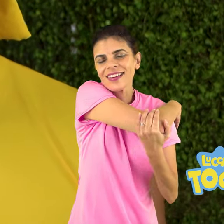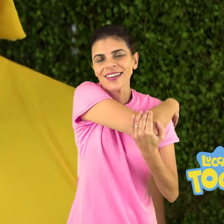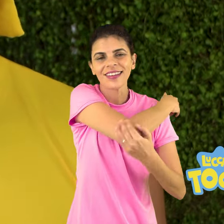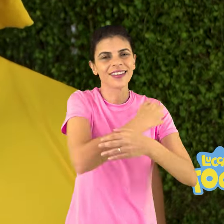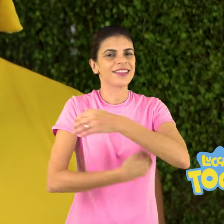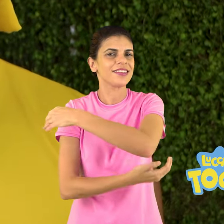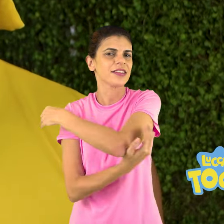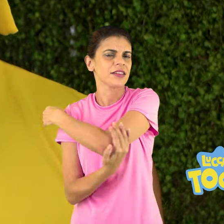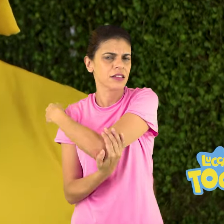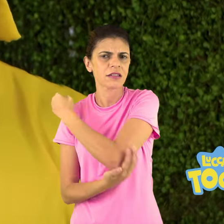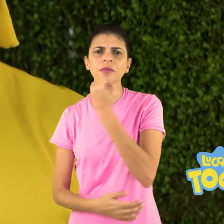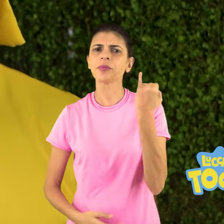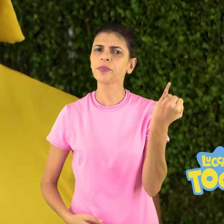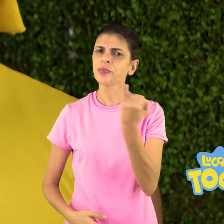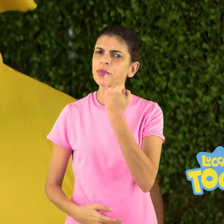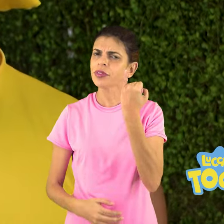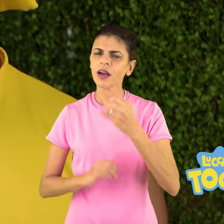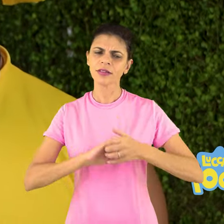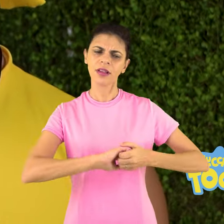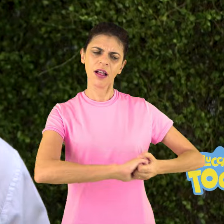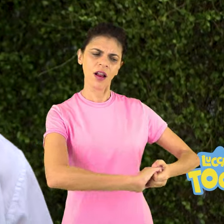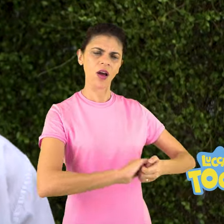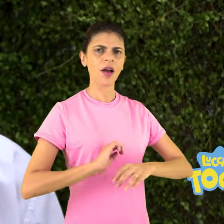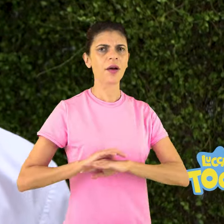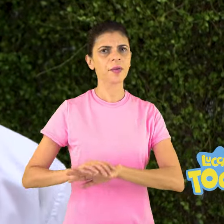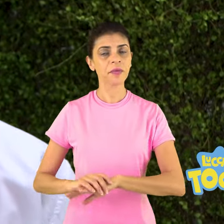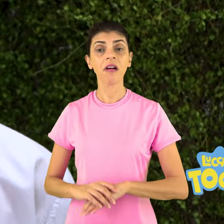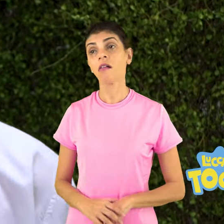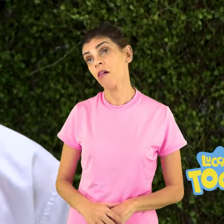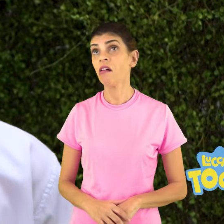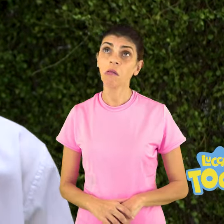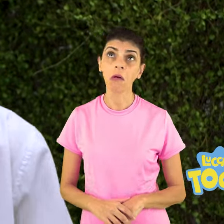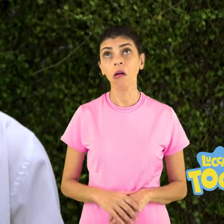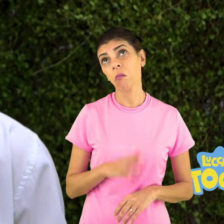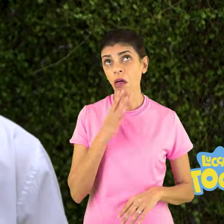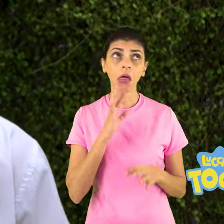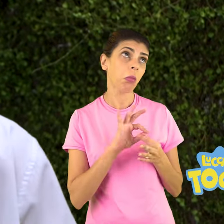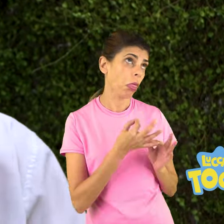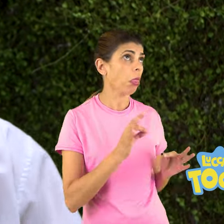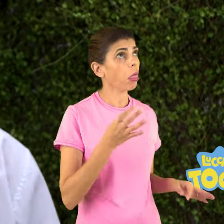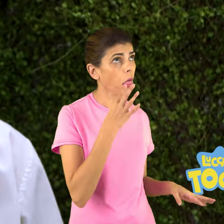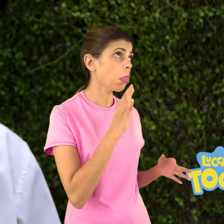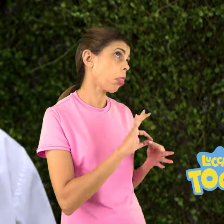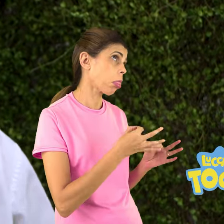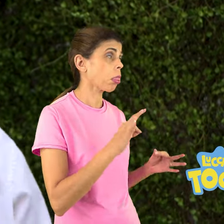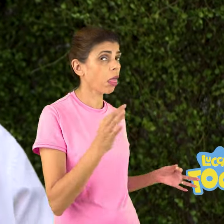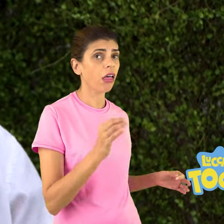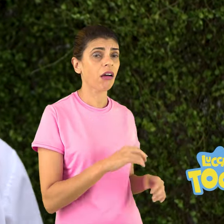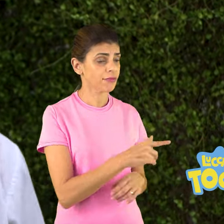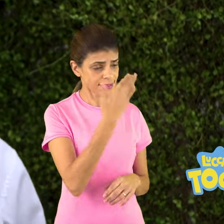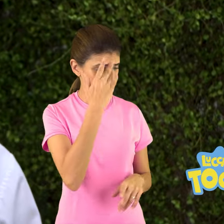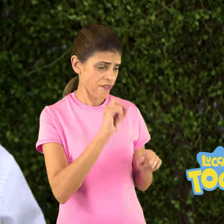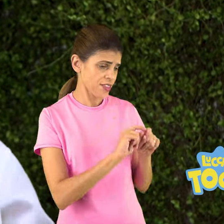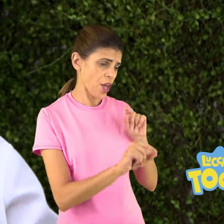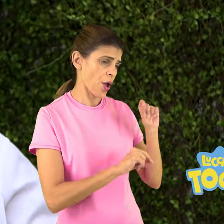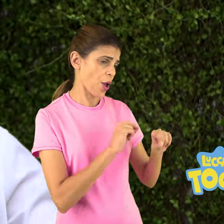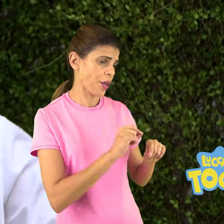importante antes de qualquer exercício. Blá, blá, blá, blá, blá, blá, blá. E o que você sabe fazer de alongamento?